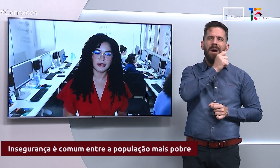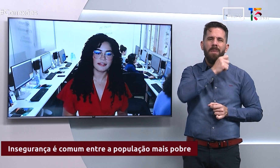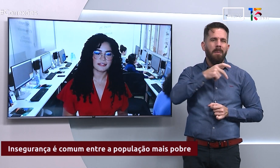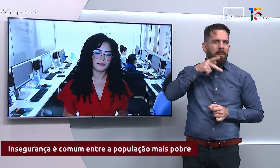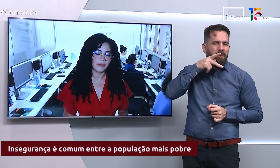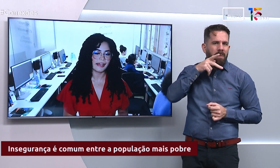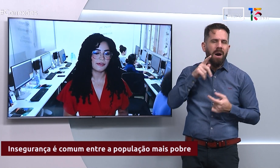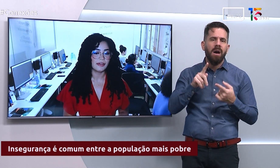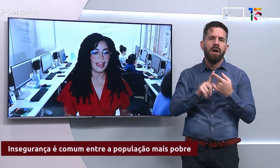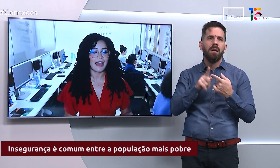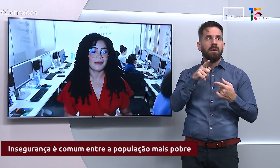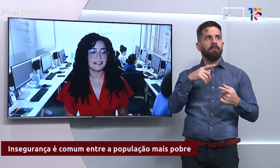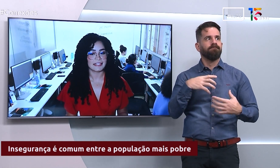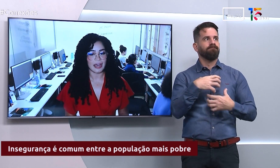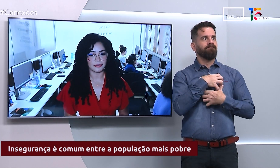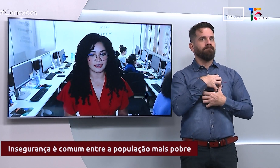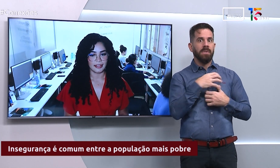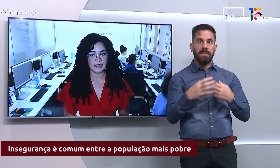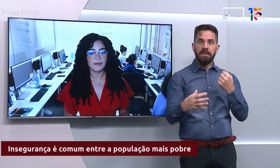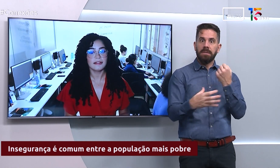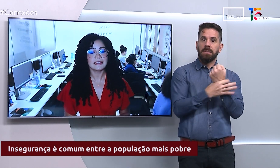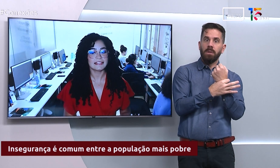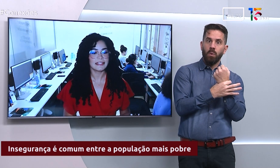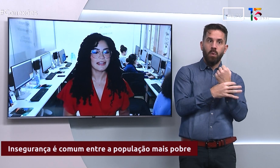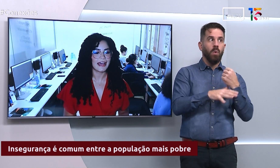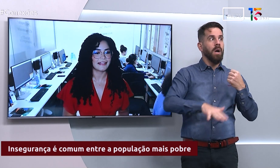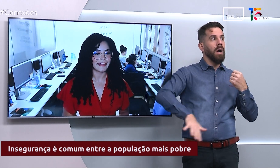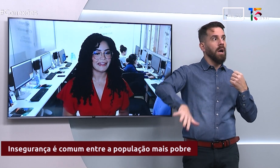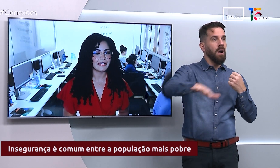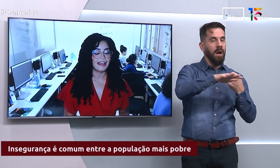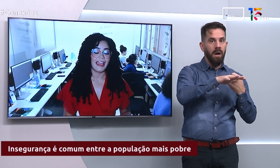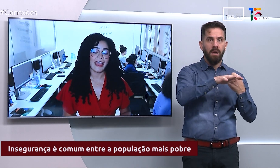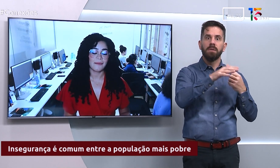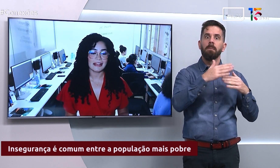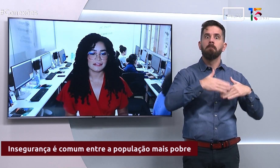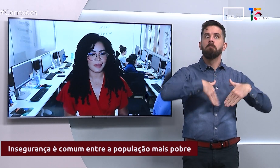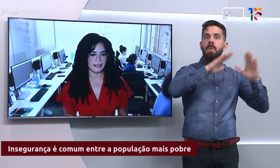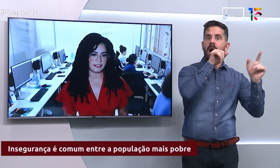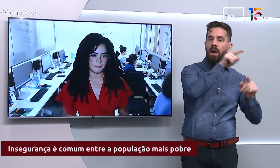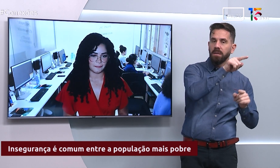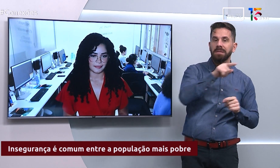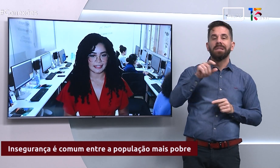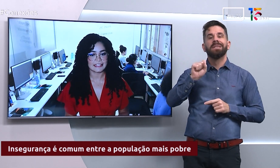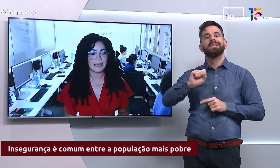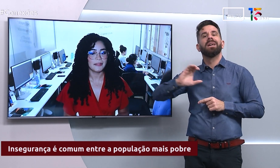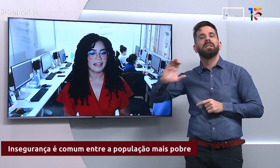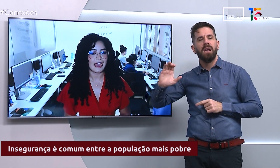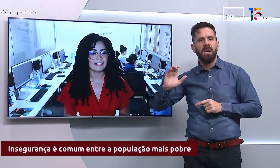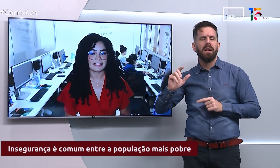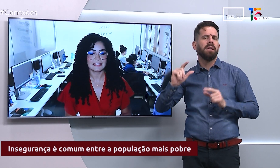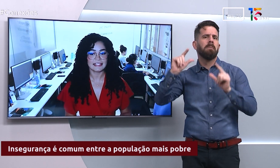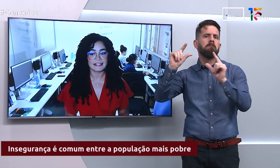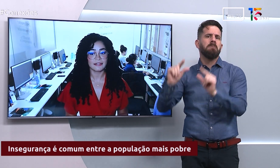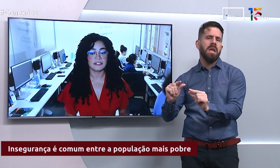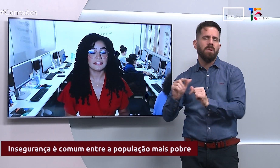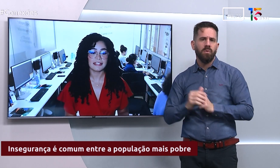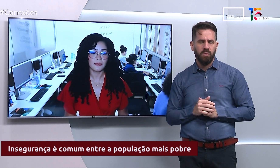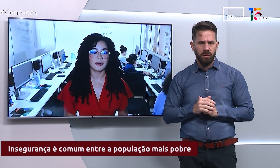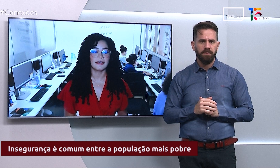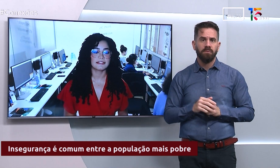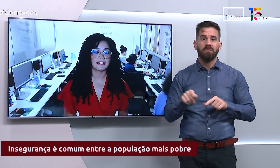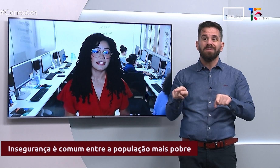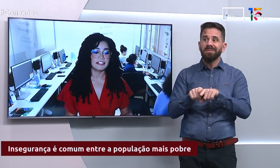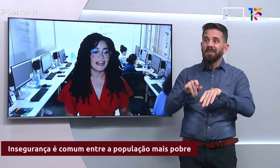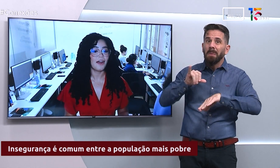insegurança no bairro é a mais alta, enquanto em Santa Catarina é a mais baixa. Nas capitais, a sensação de